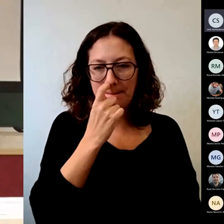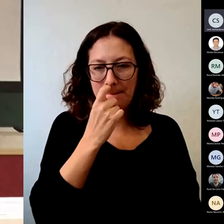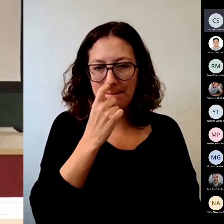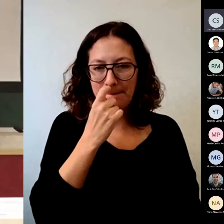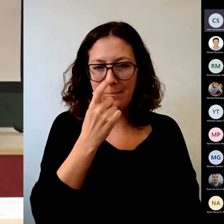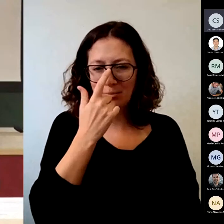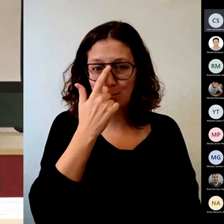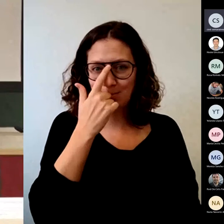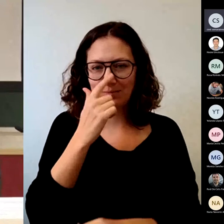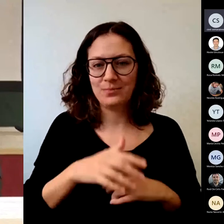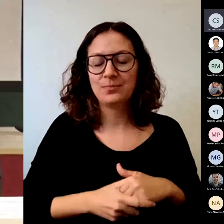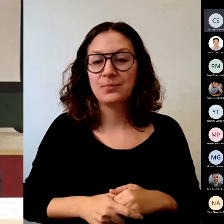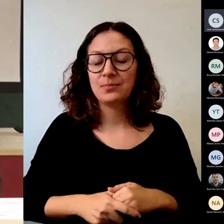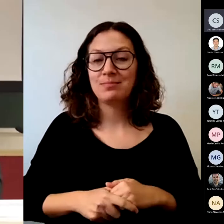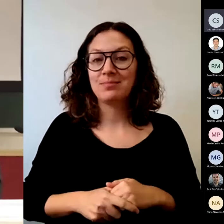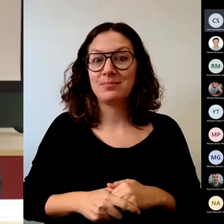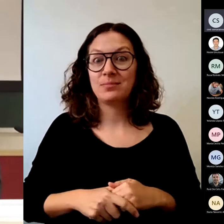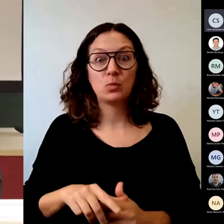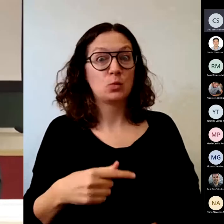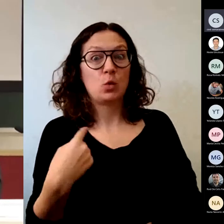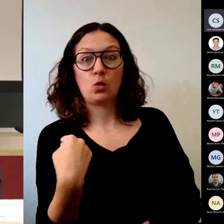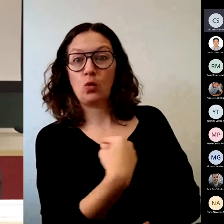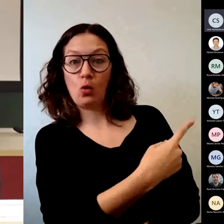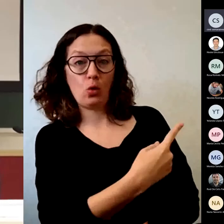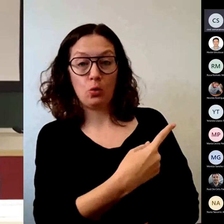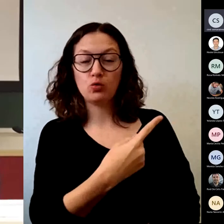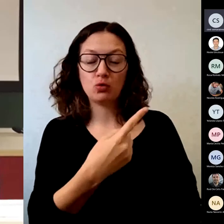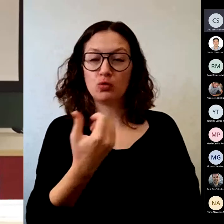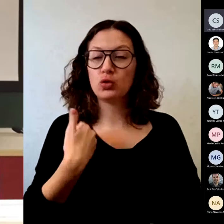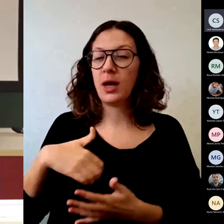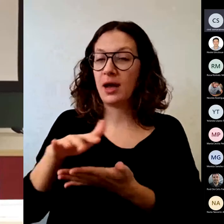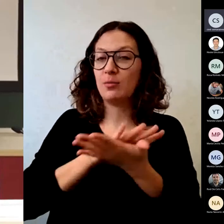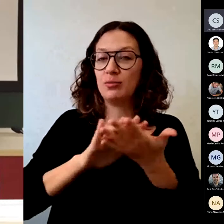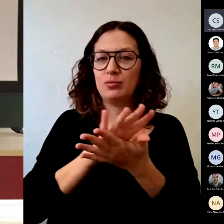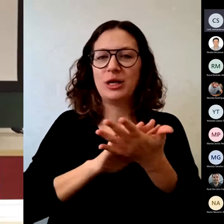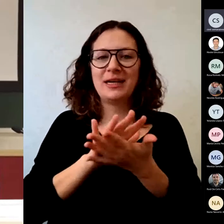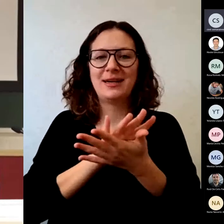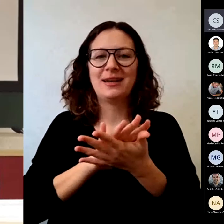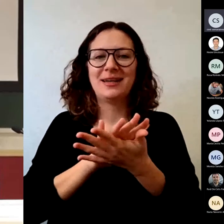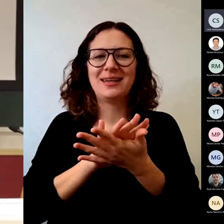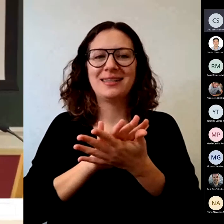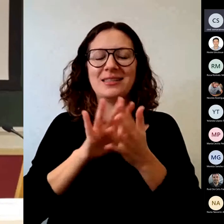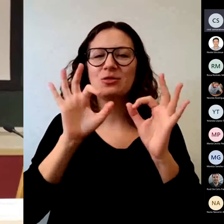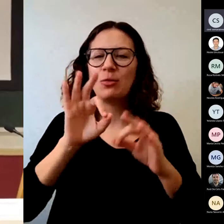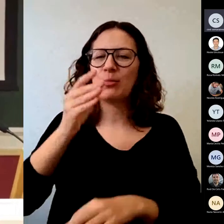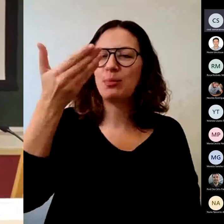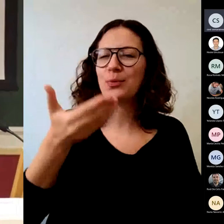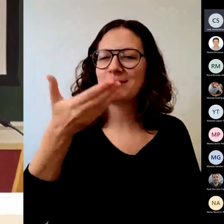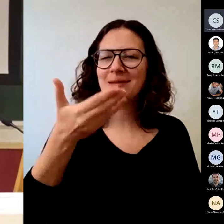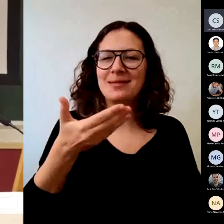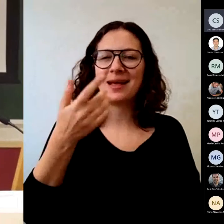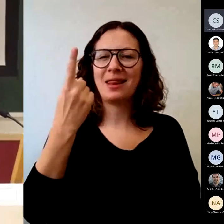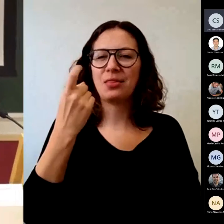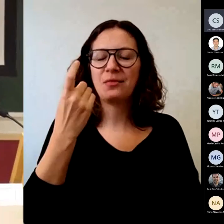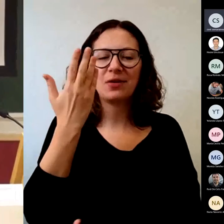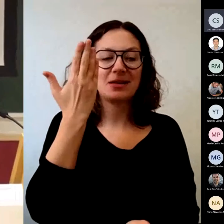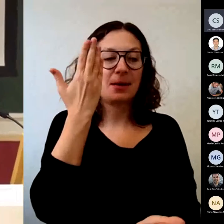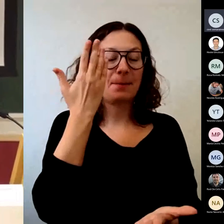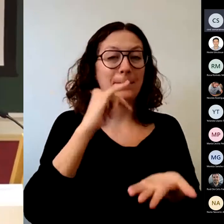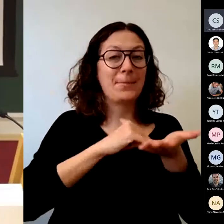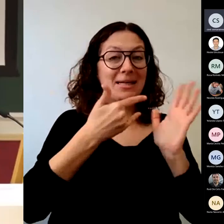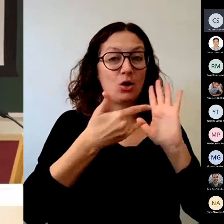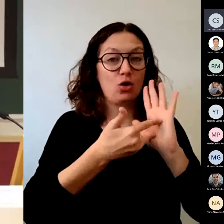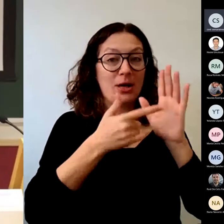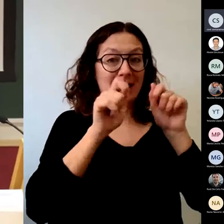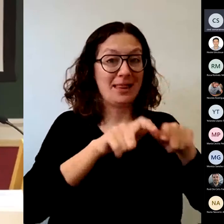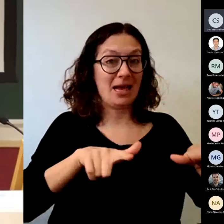prácticamente todos hemos señalado que la clave está en retaccionar la metodología de aula o que